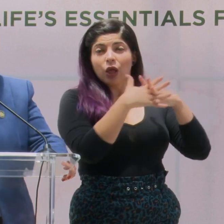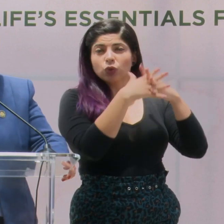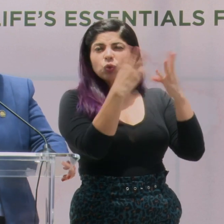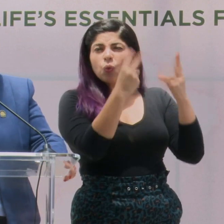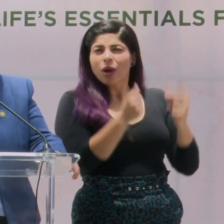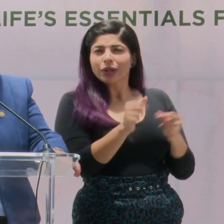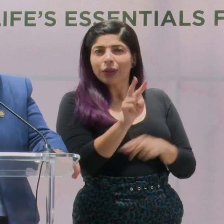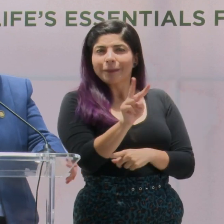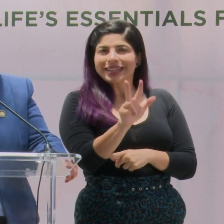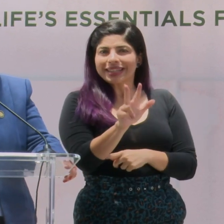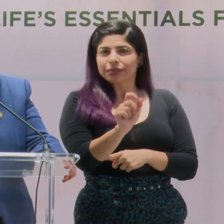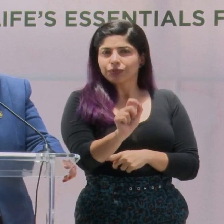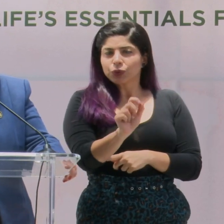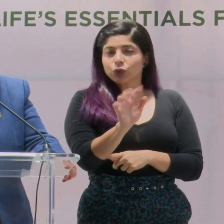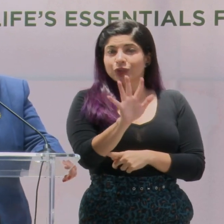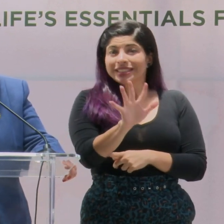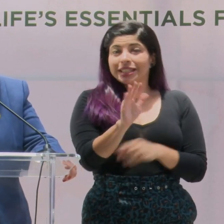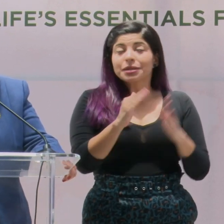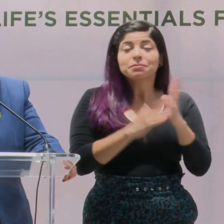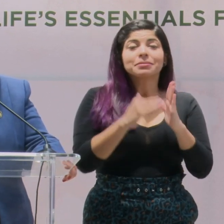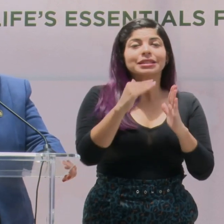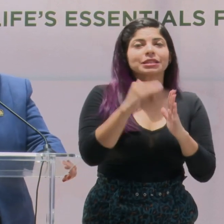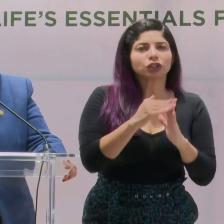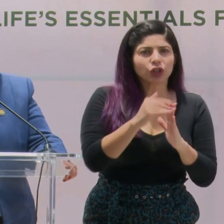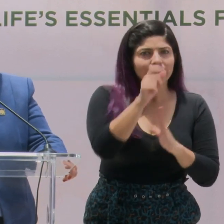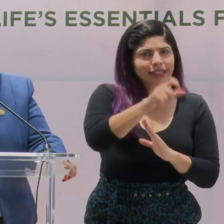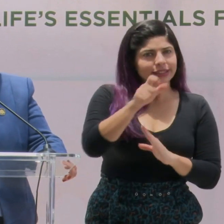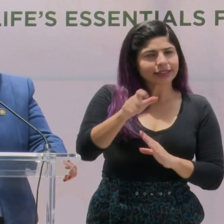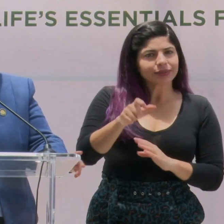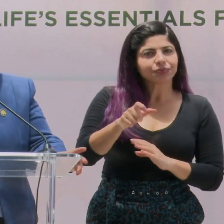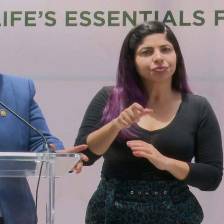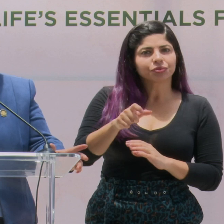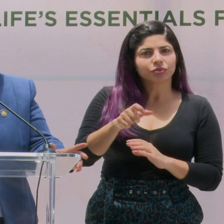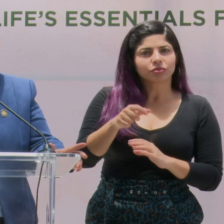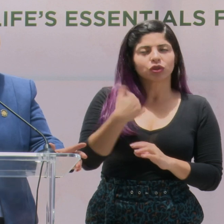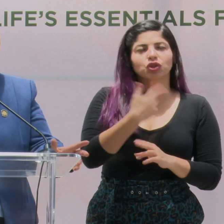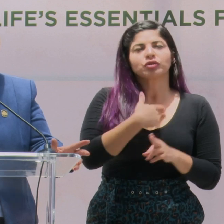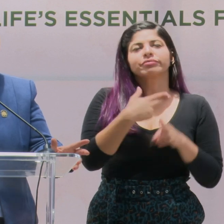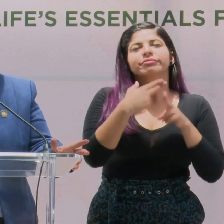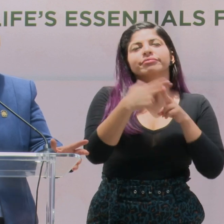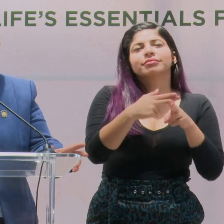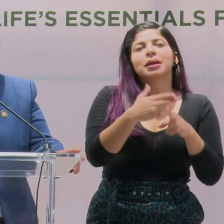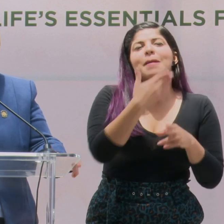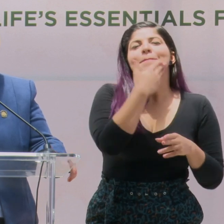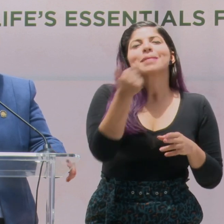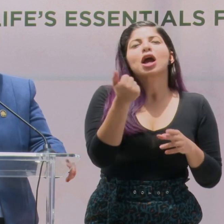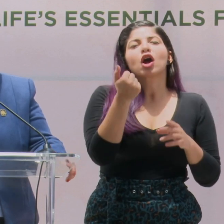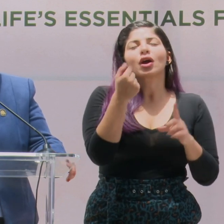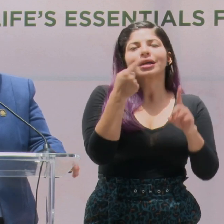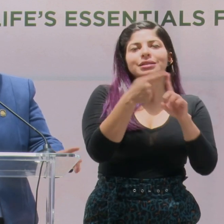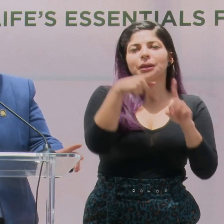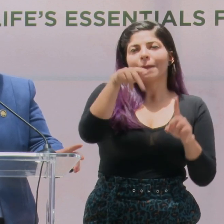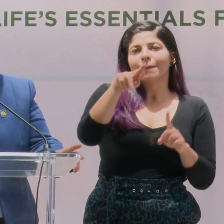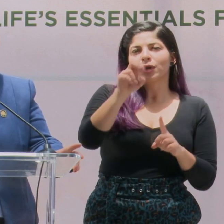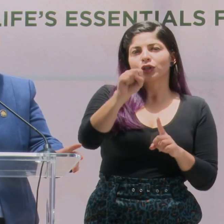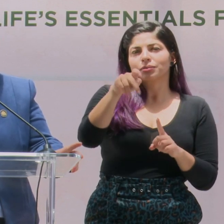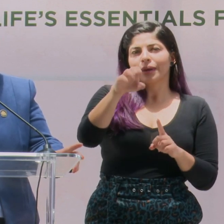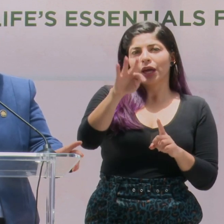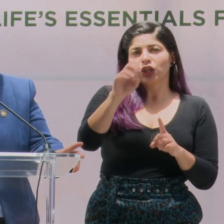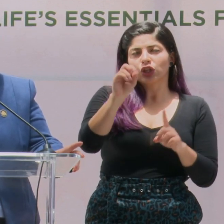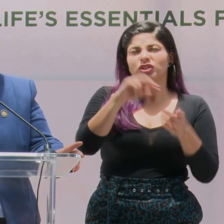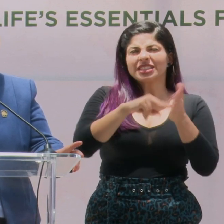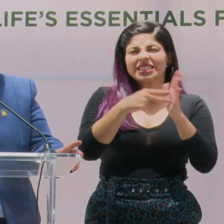es de 23.5 millones. Que los llamamos mejores prospectos. Y esos mejores